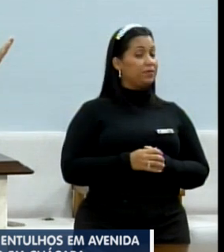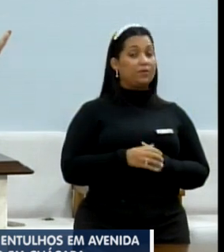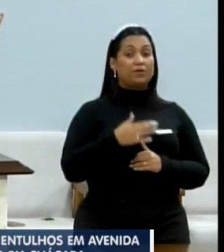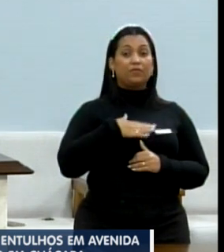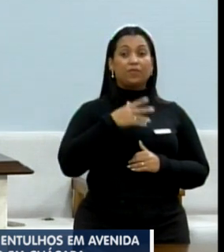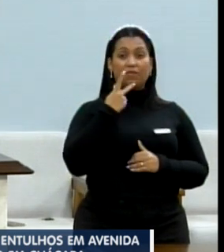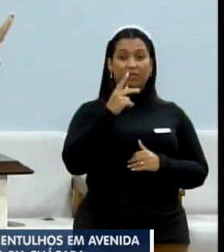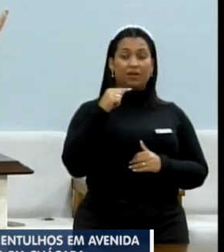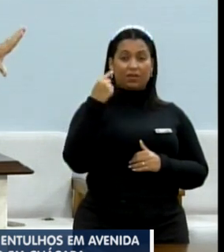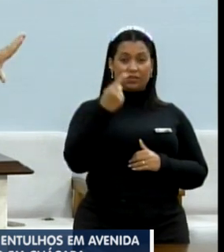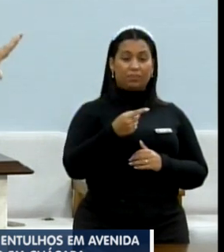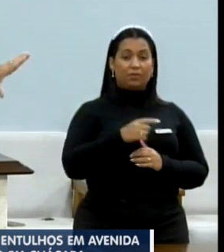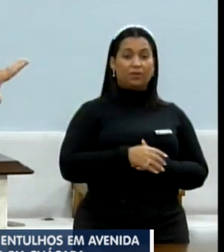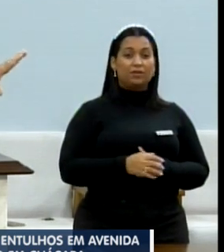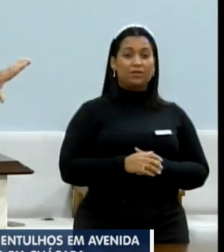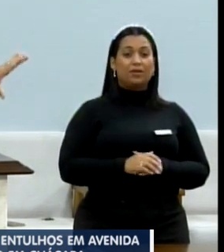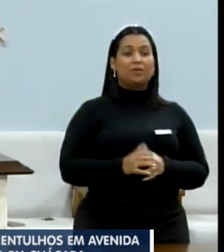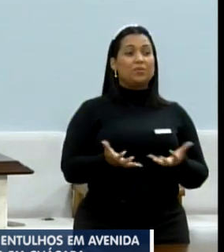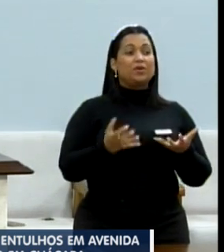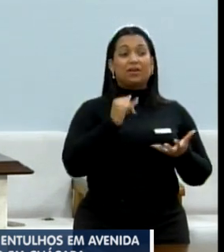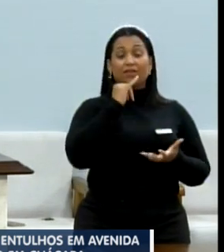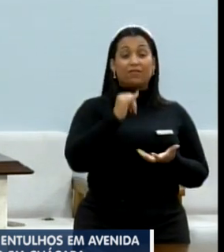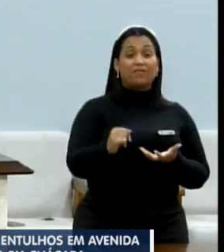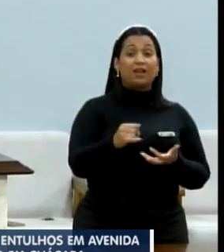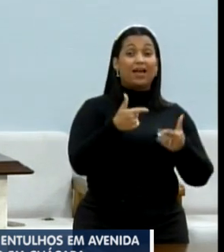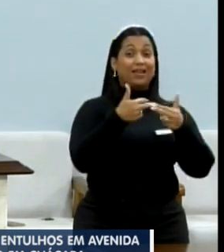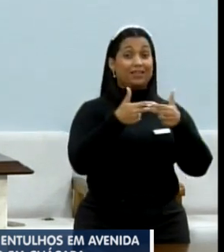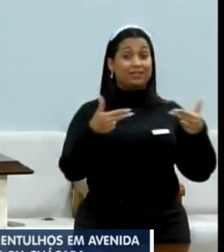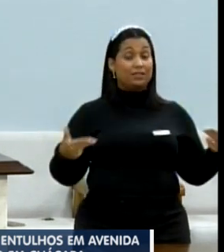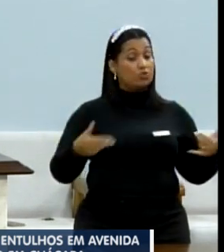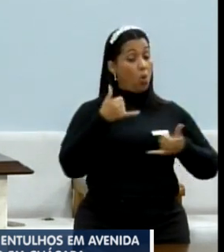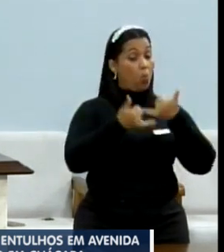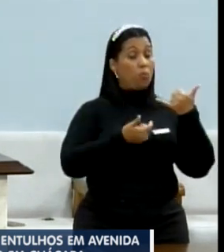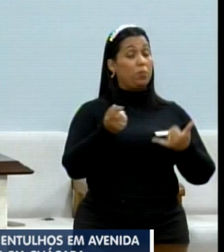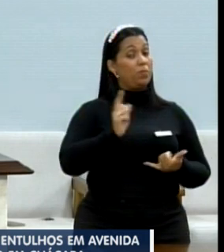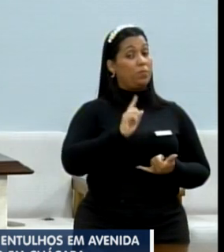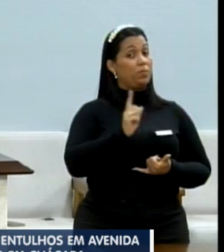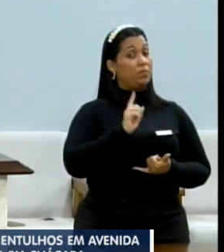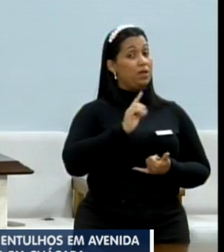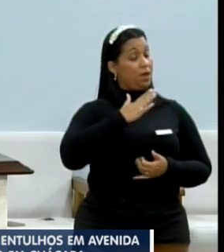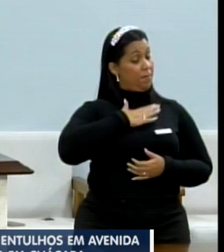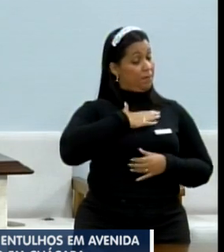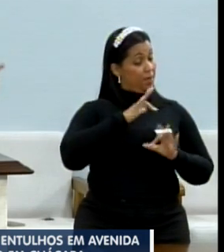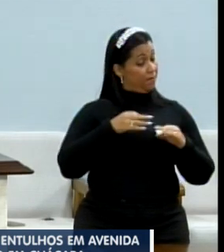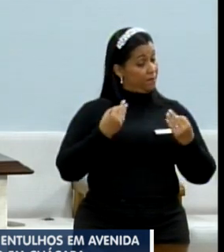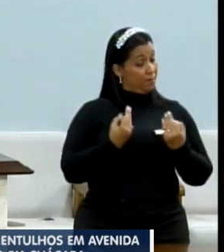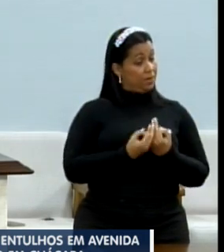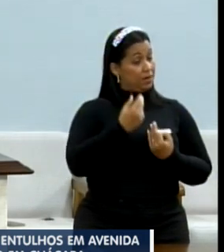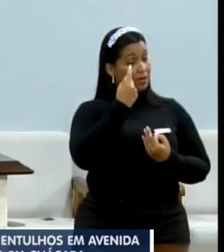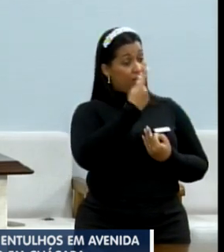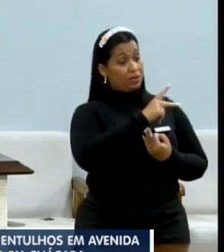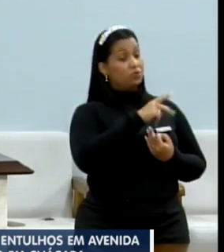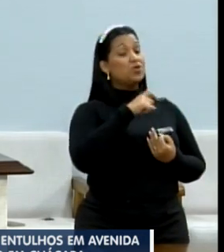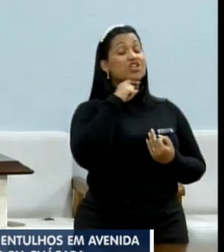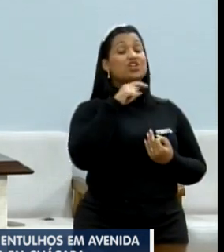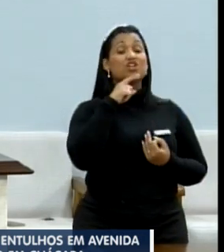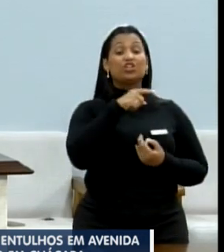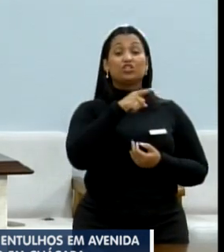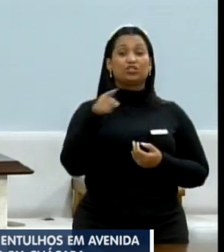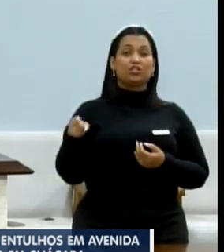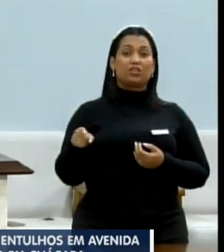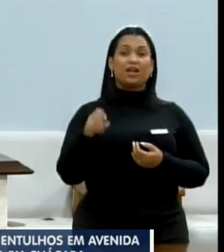depois da sessão também. Mas eu queria falar para o senhor, presidente, que essas coisas não se brincam. Nem com a família, nem com a sua, por de ninguém.